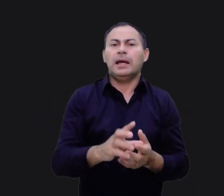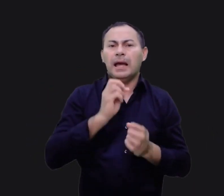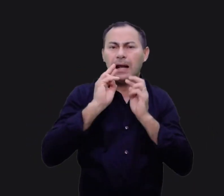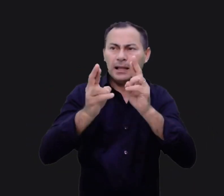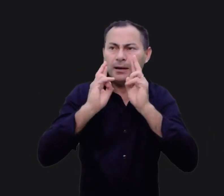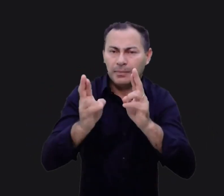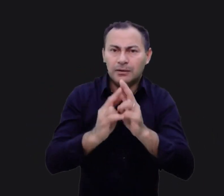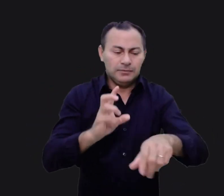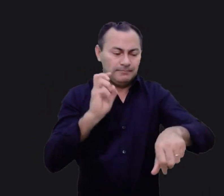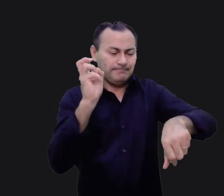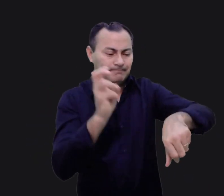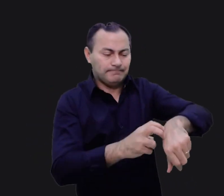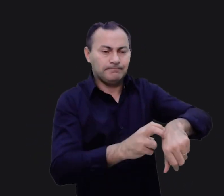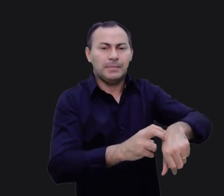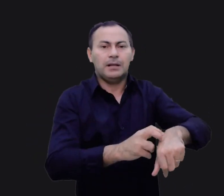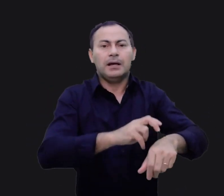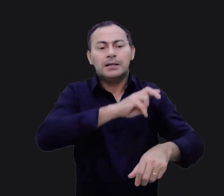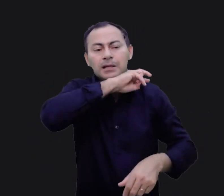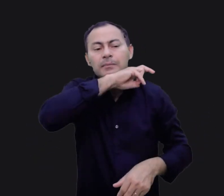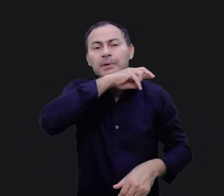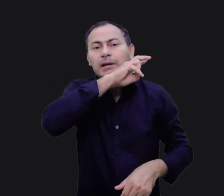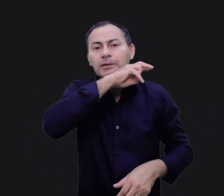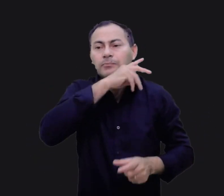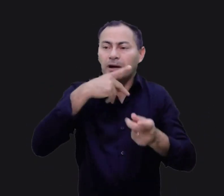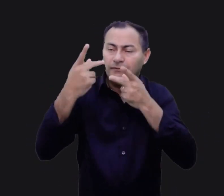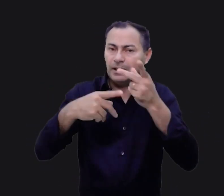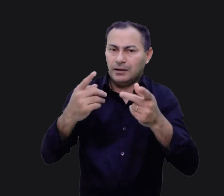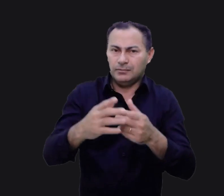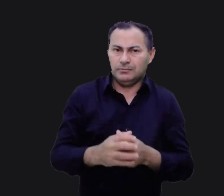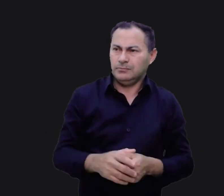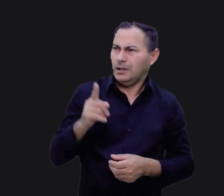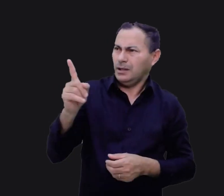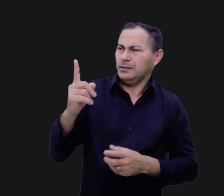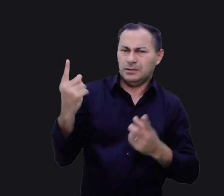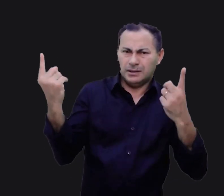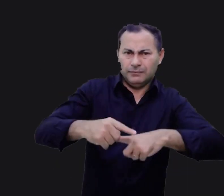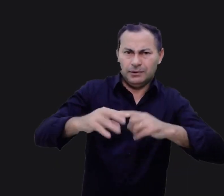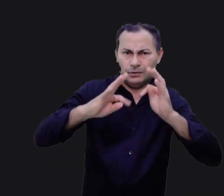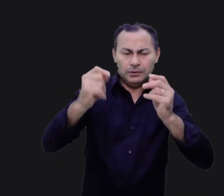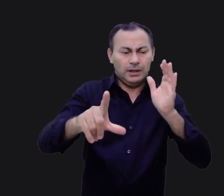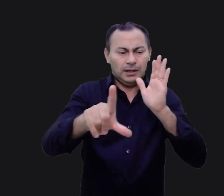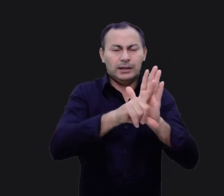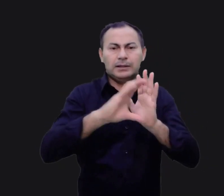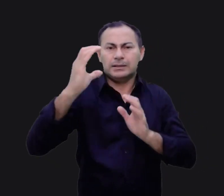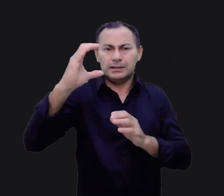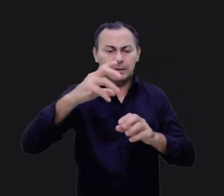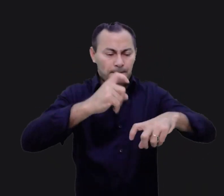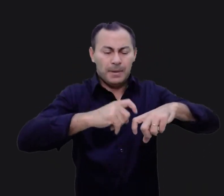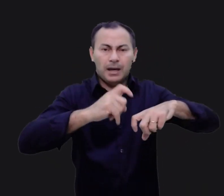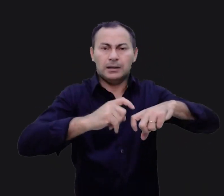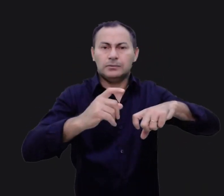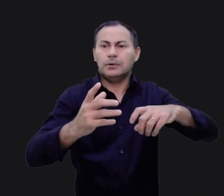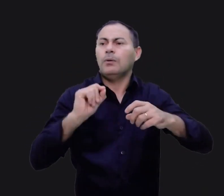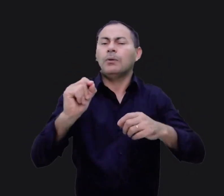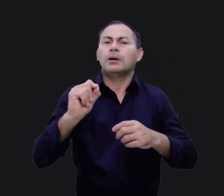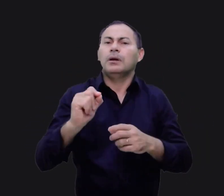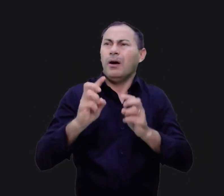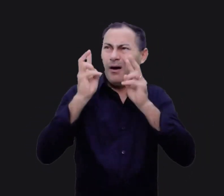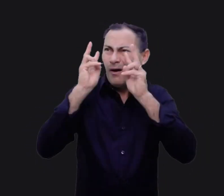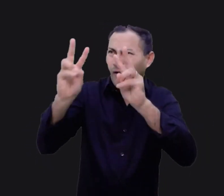reclamaram e foram picados pelas serpentes disseram, isso desafia todas as leis da ciência médica. O que olhar